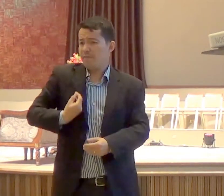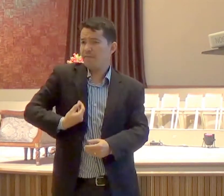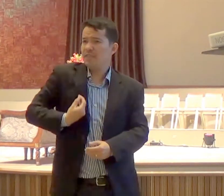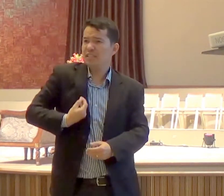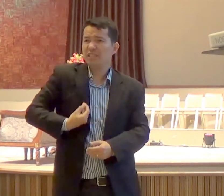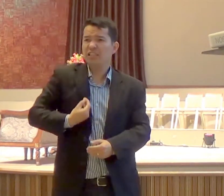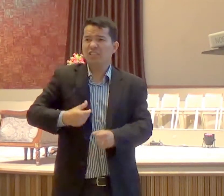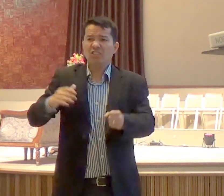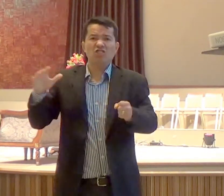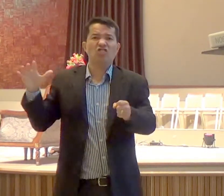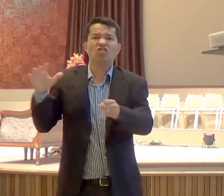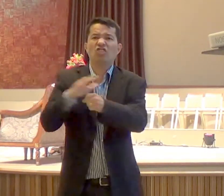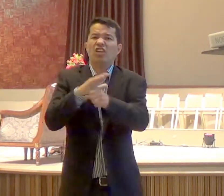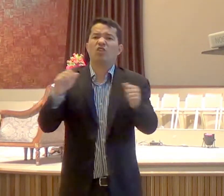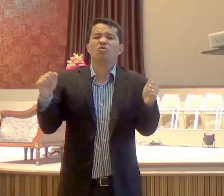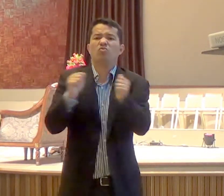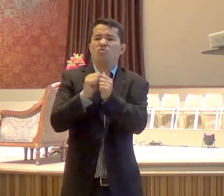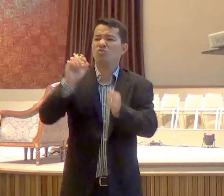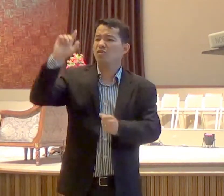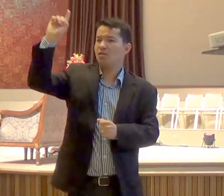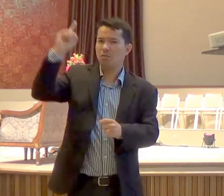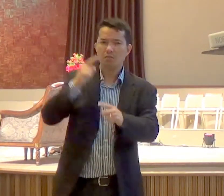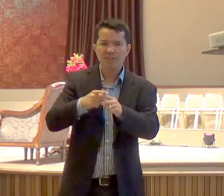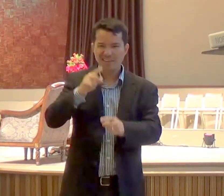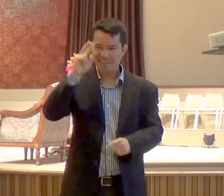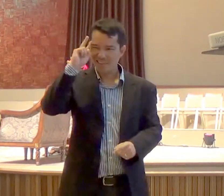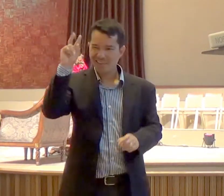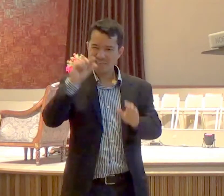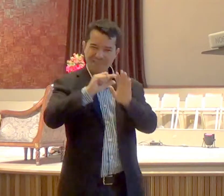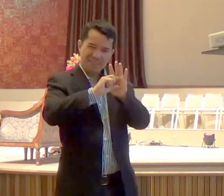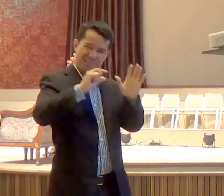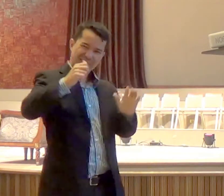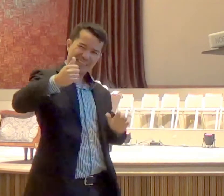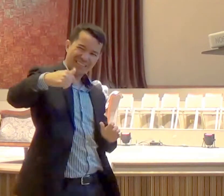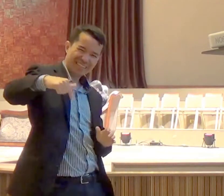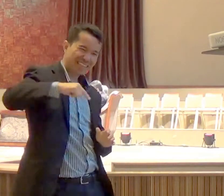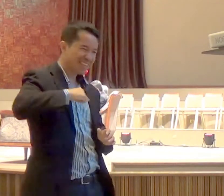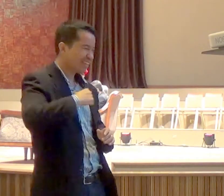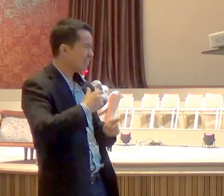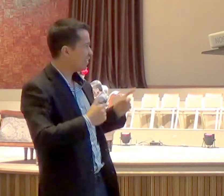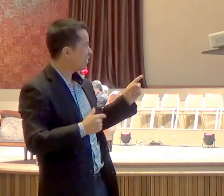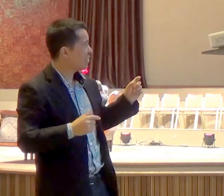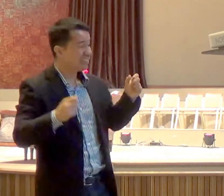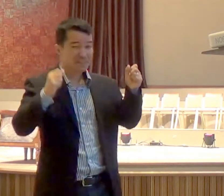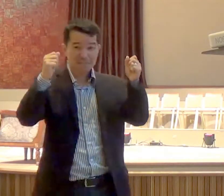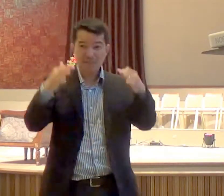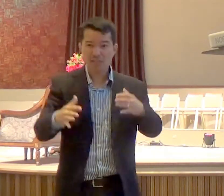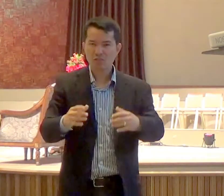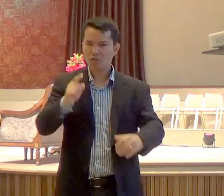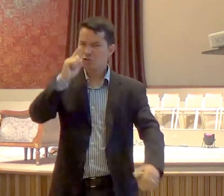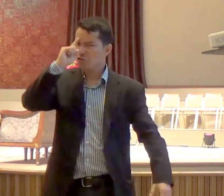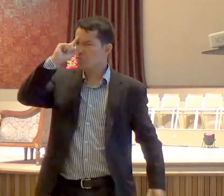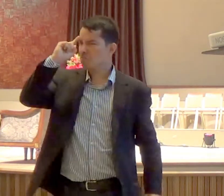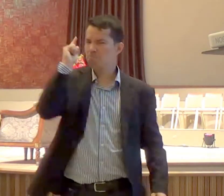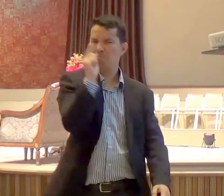diz, estes sinais hão de acompanhar aqueles que creem, em meu nome expelirão demônios, pegarão em